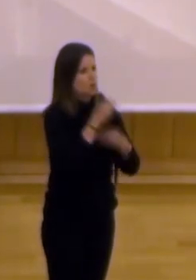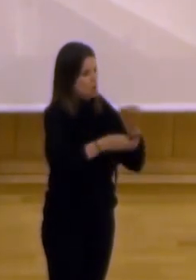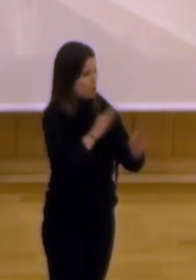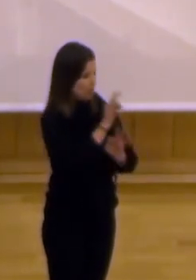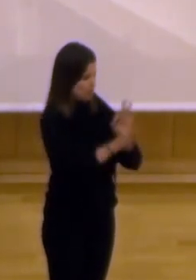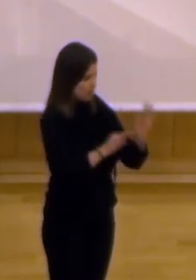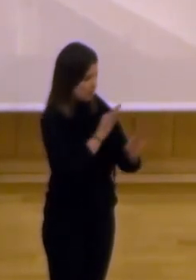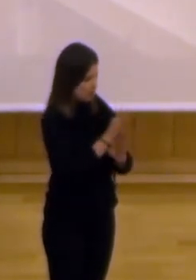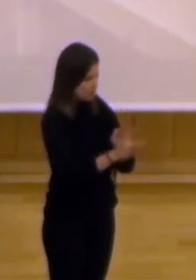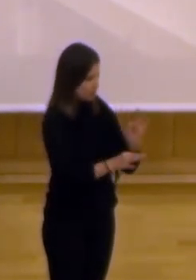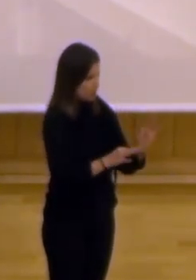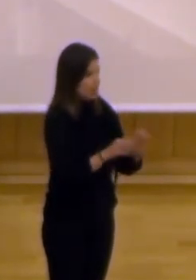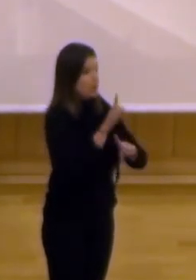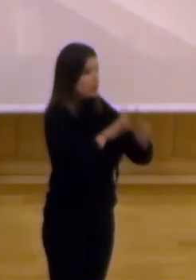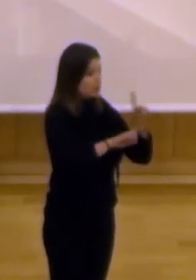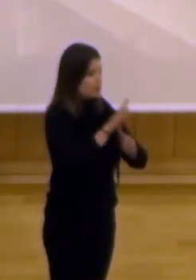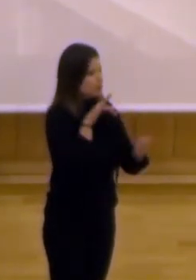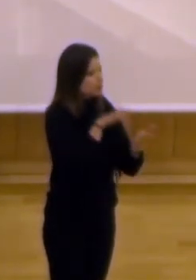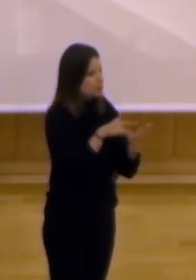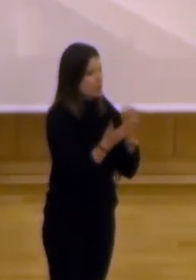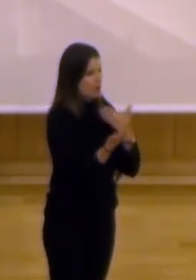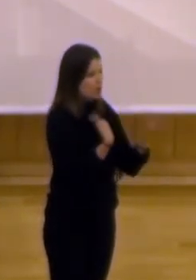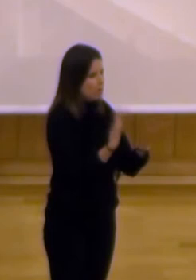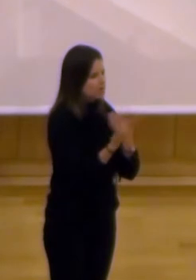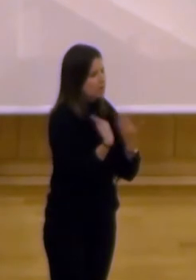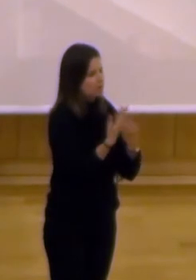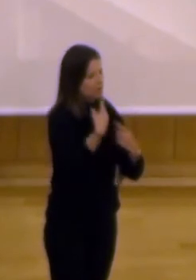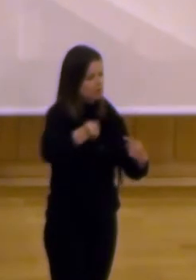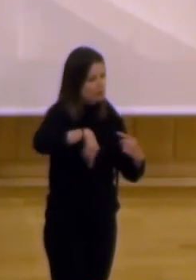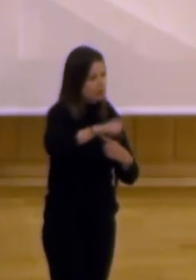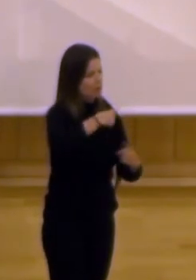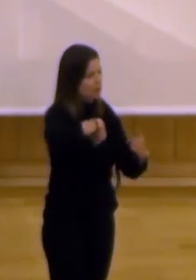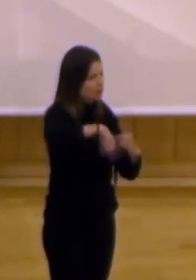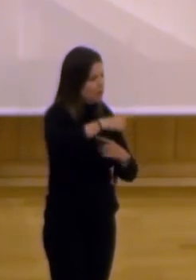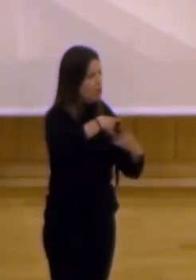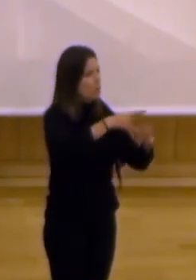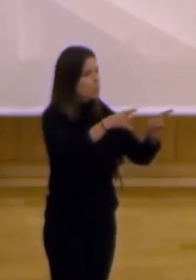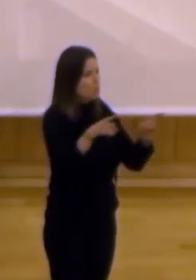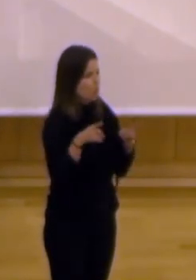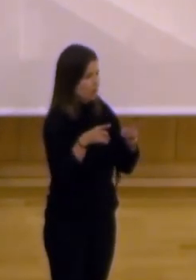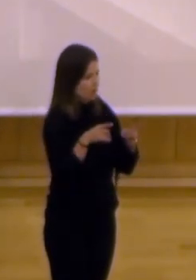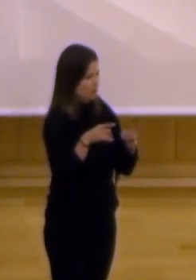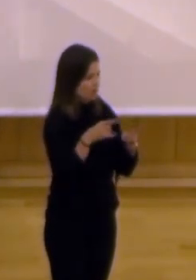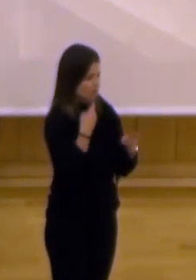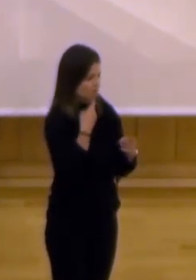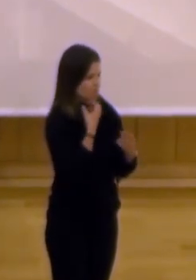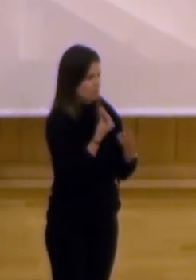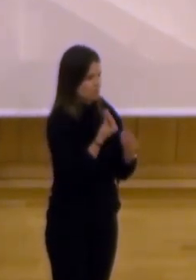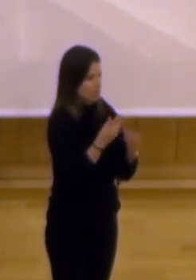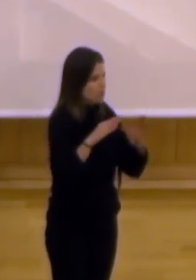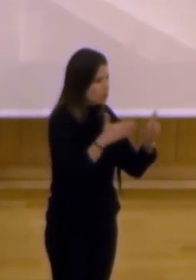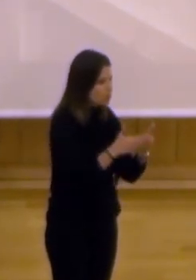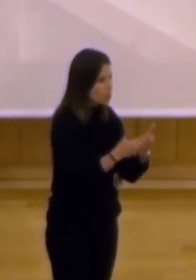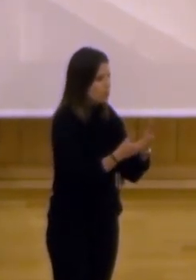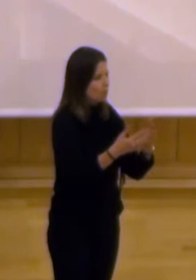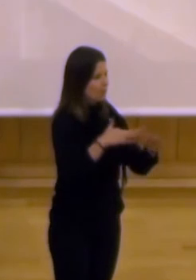se iban organizando y el problema era cuando las conversaciones eran circulares, esto era el efecto bucle de muchas dinámicas de